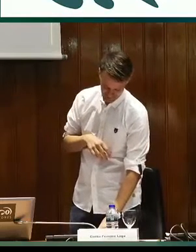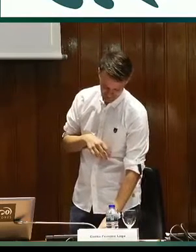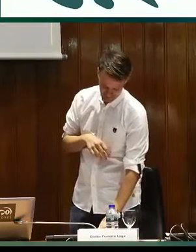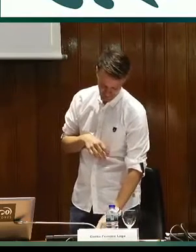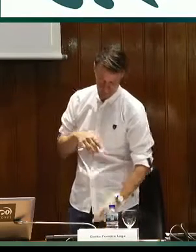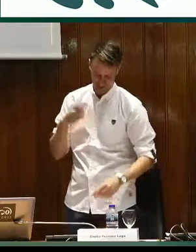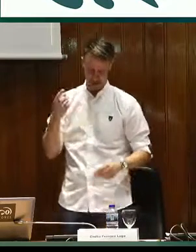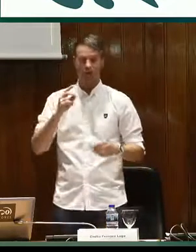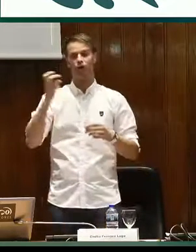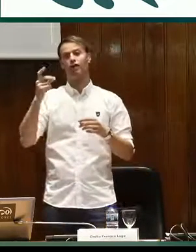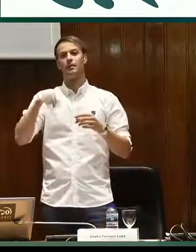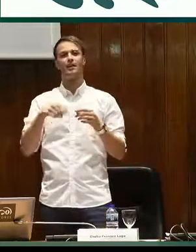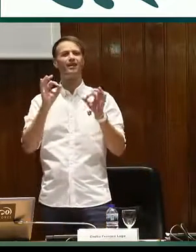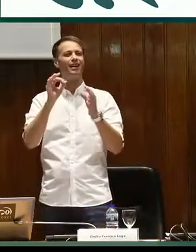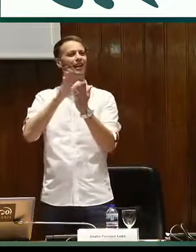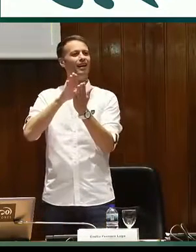al final lo hemos hecho.